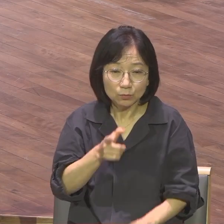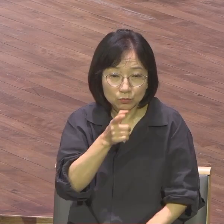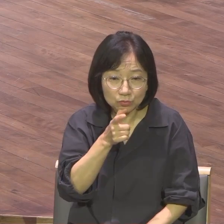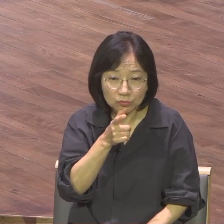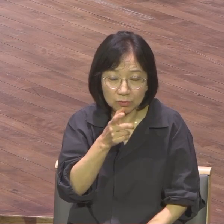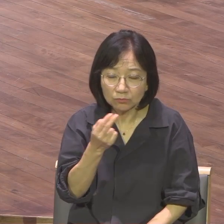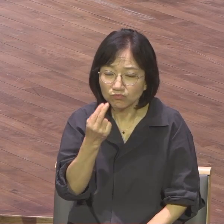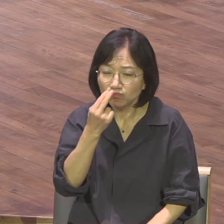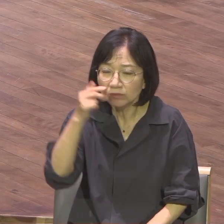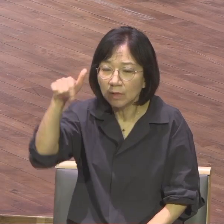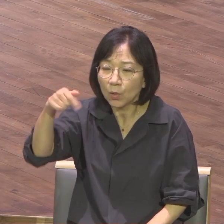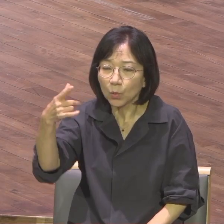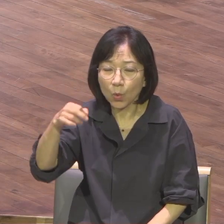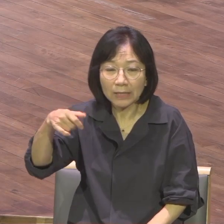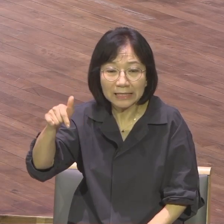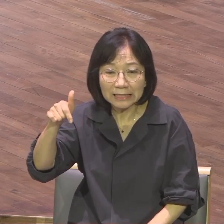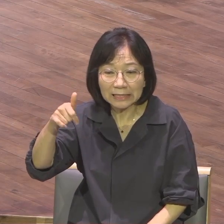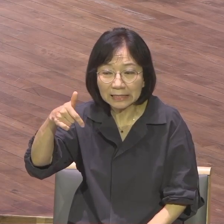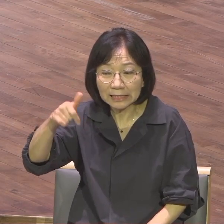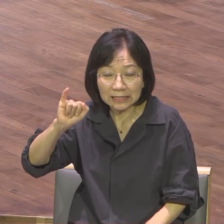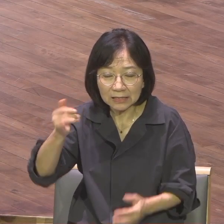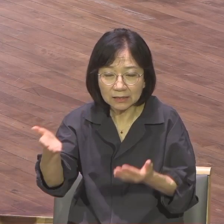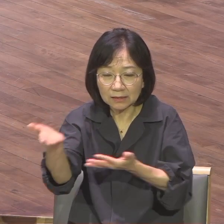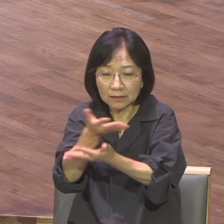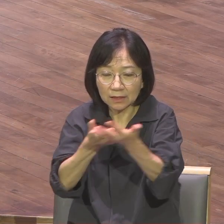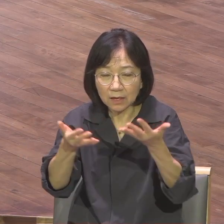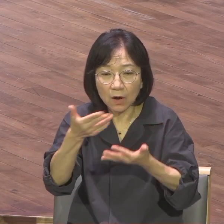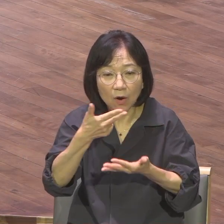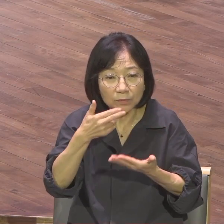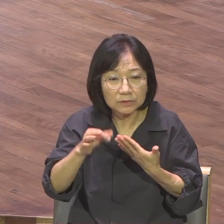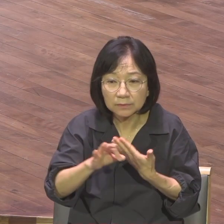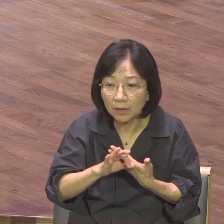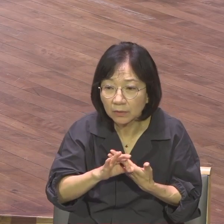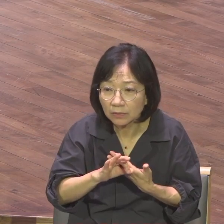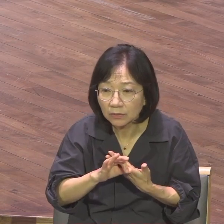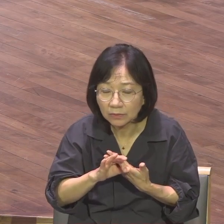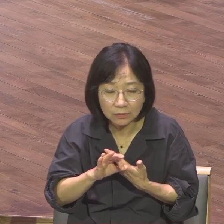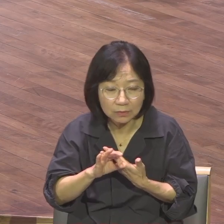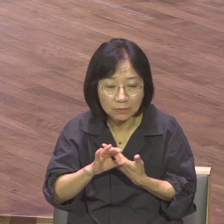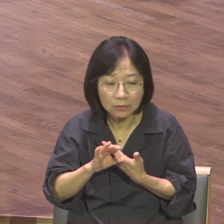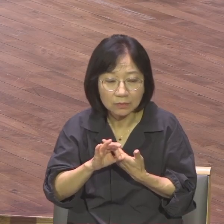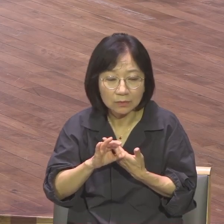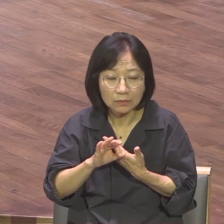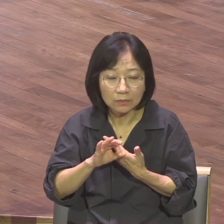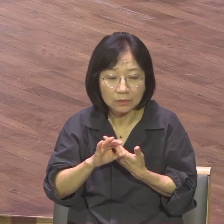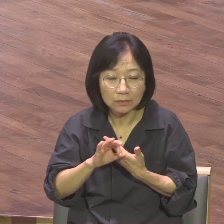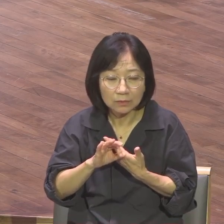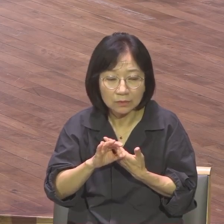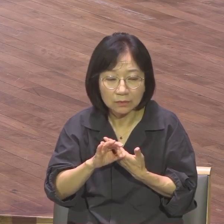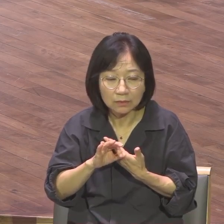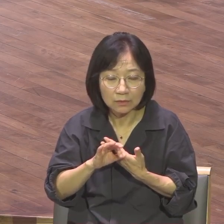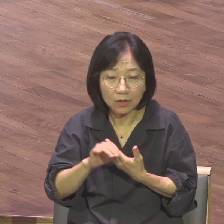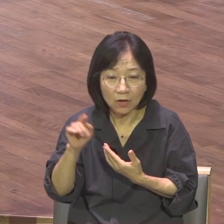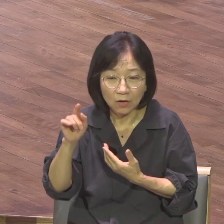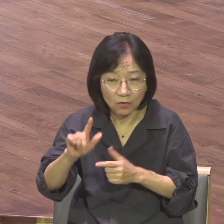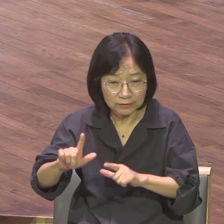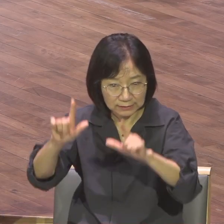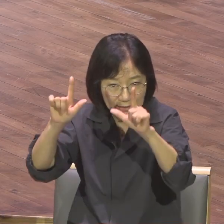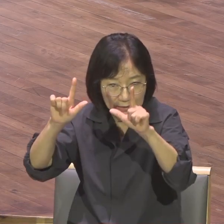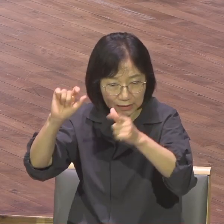어떻게 될까요? 어느 날 어느 한 곳에서 썩고 부패하게 될